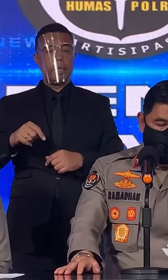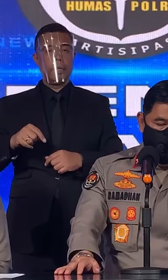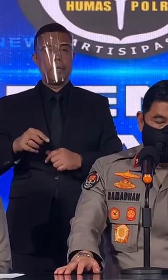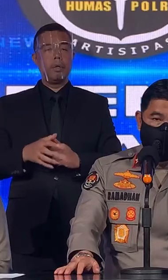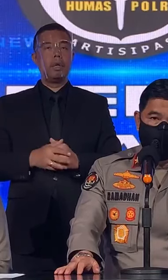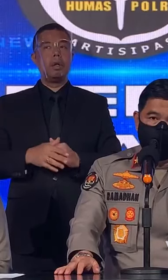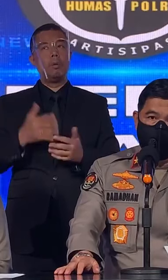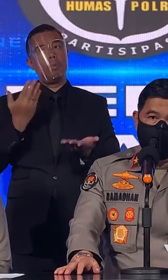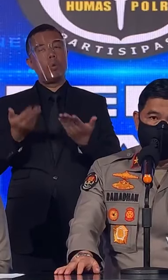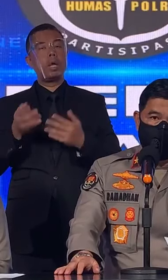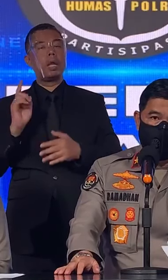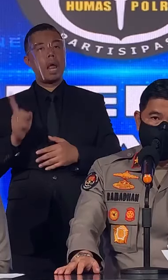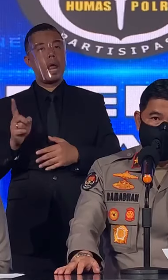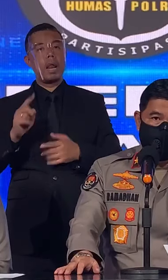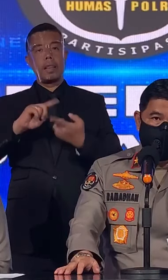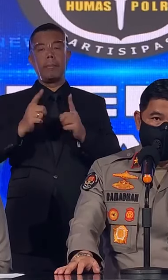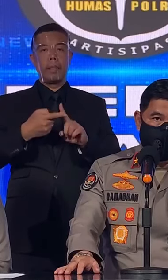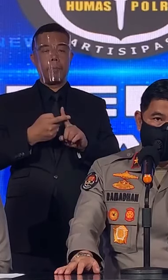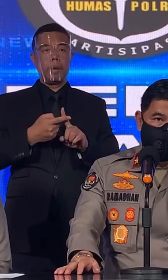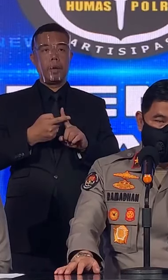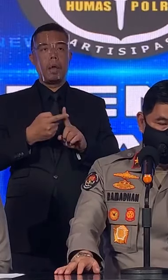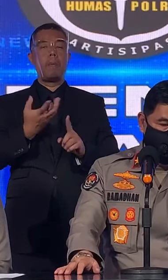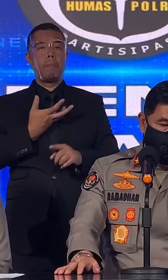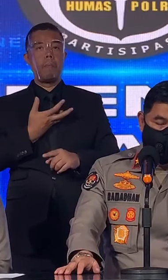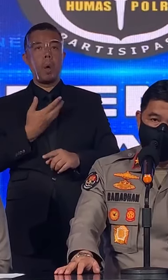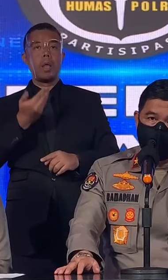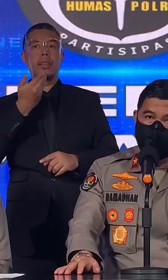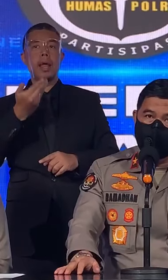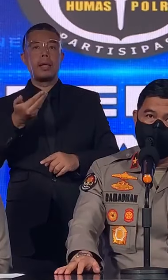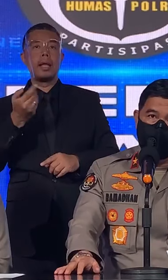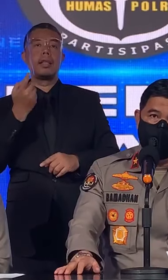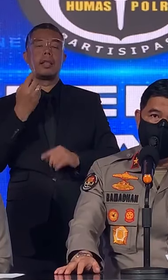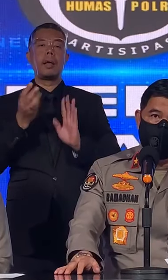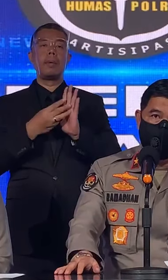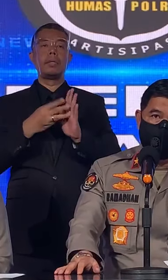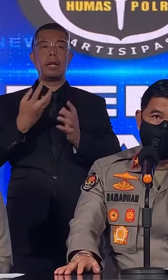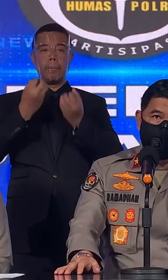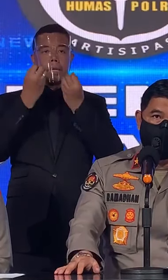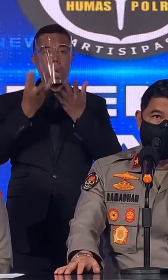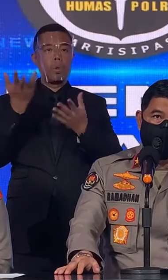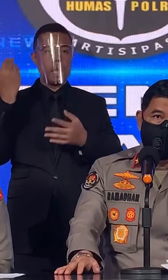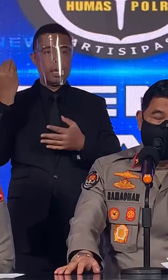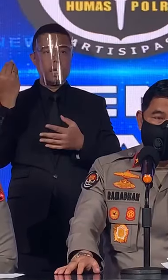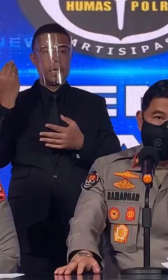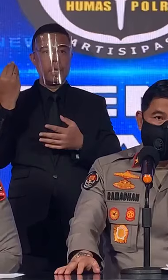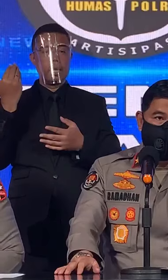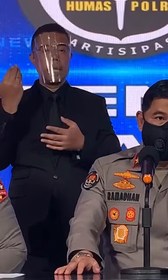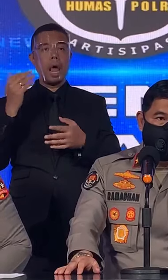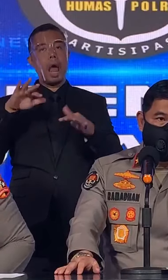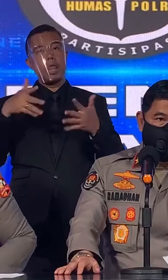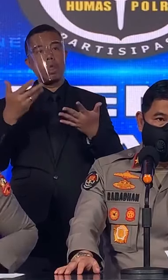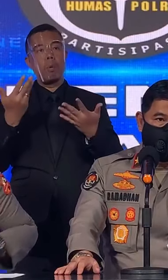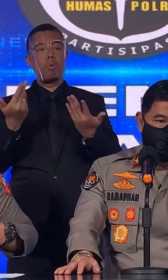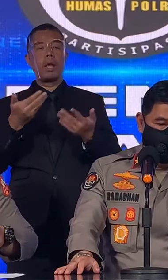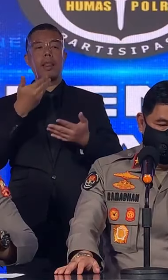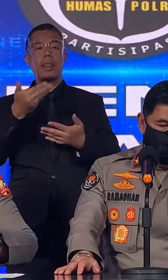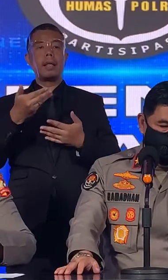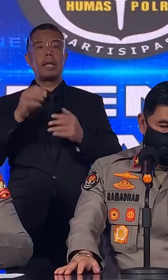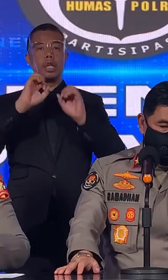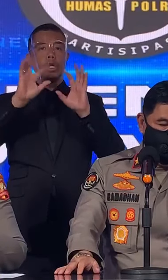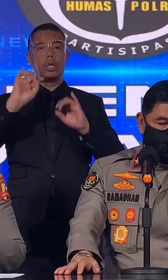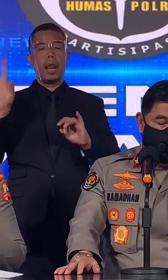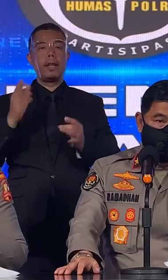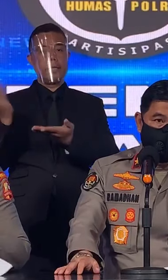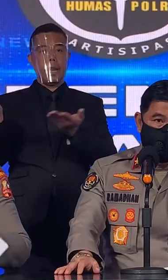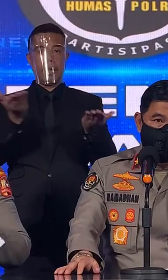Mungkin Ada Rekan Rekan Yang Ingin Menanyakan Terkait Yang Kami Sampaikan Atau Mungkin Menanyakan Isu